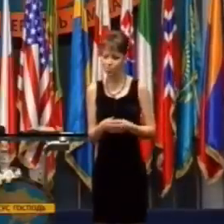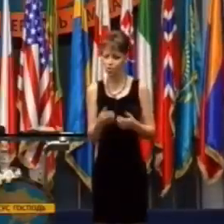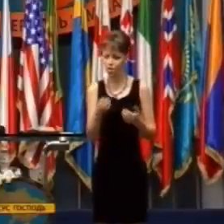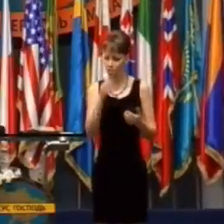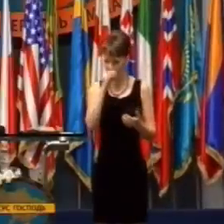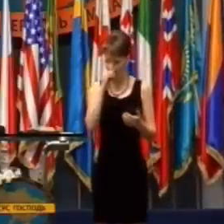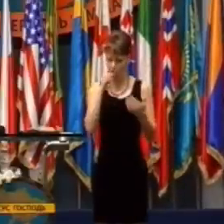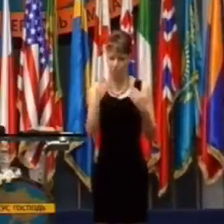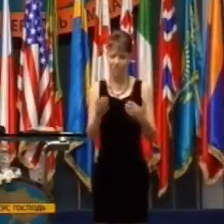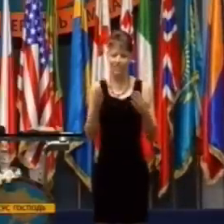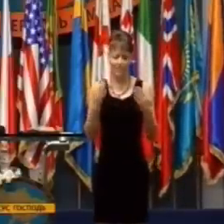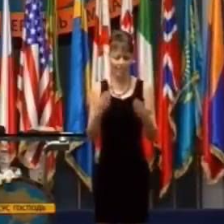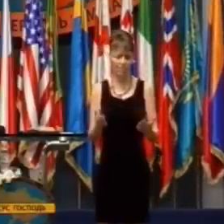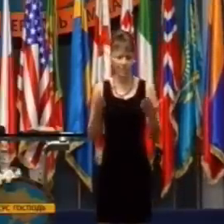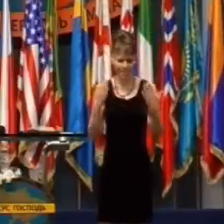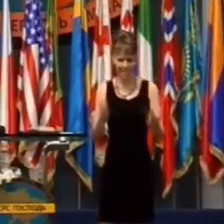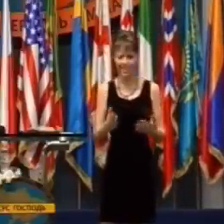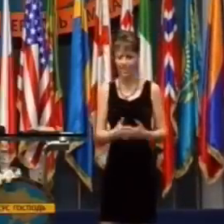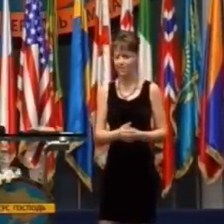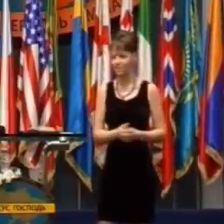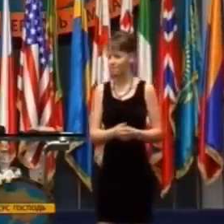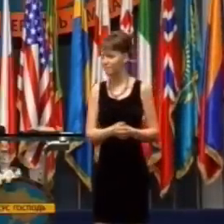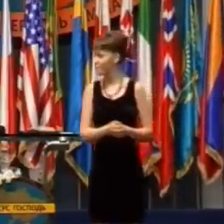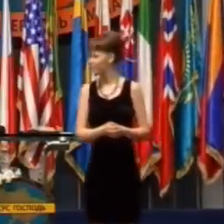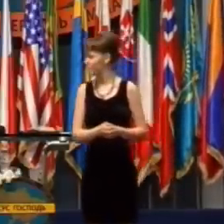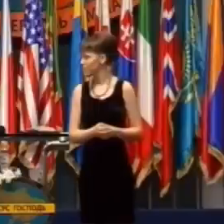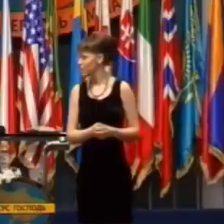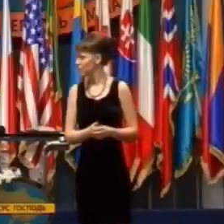môžete sa pozrieť na seba a povedať,